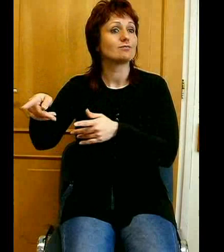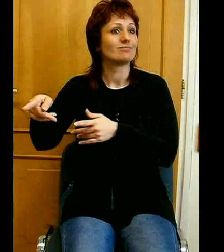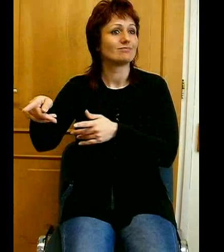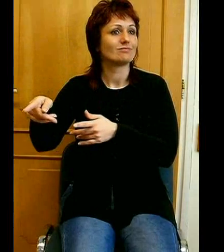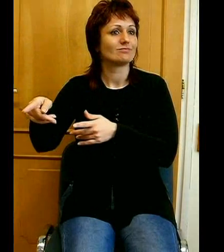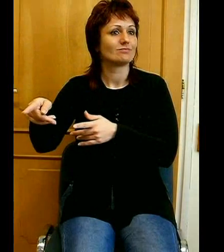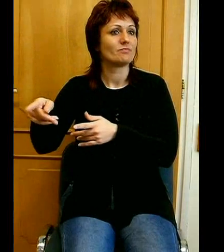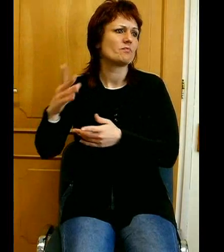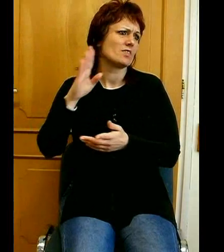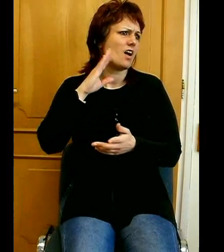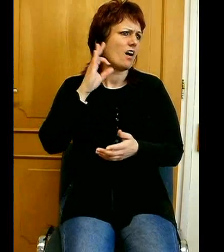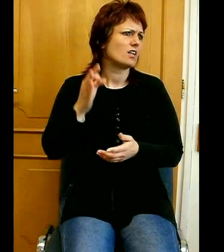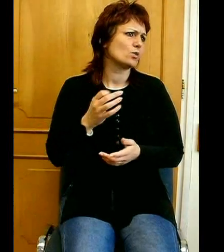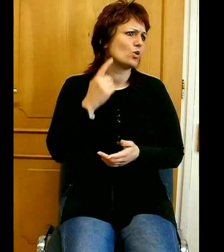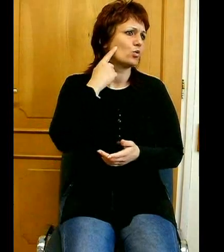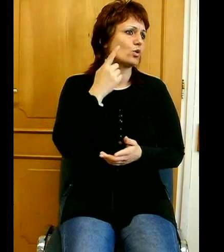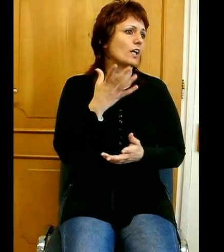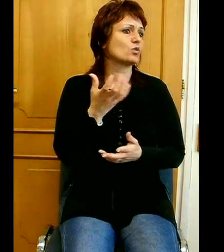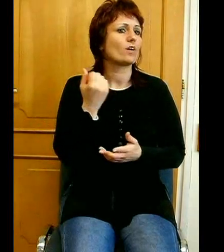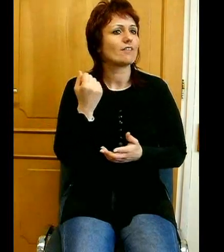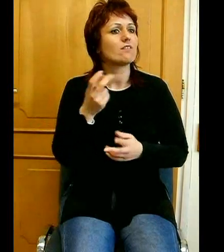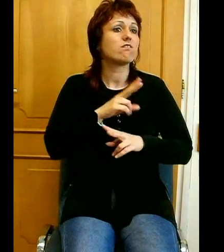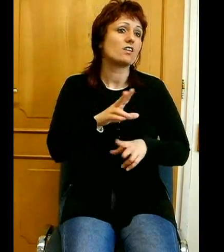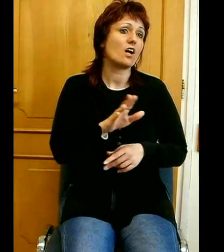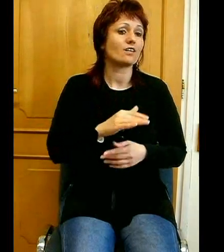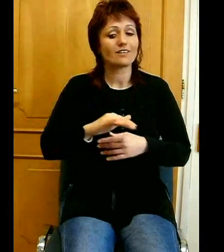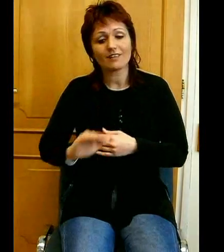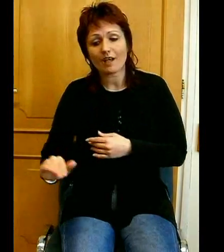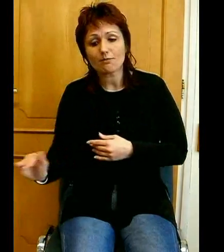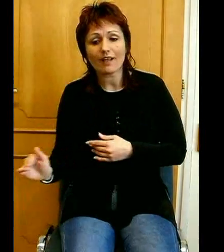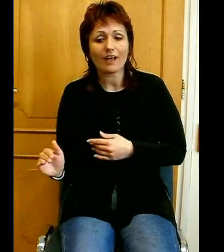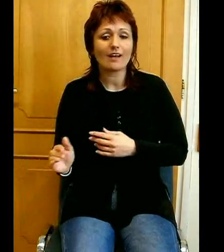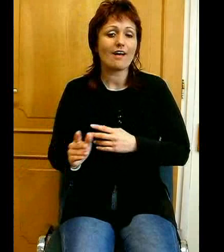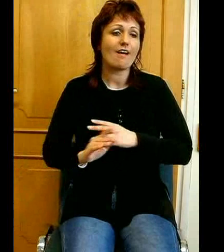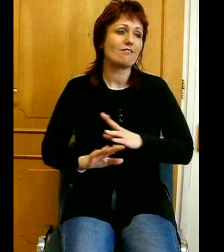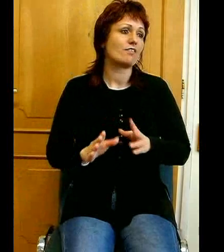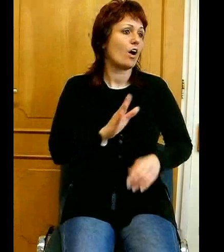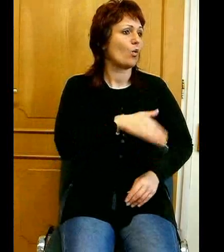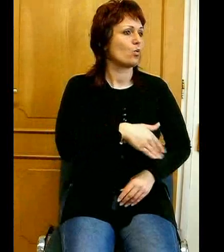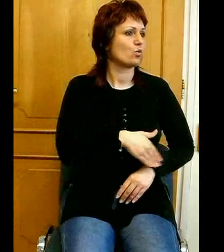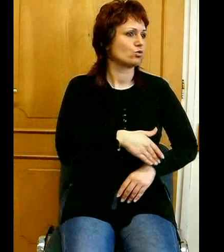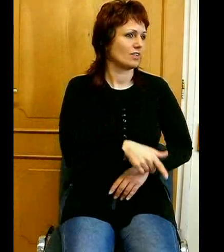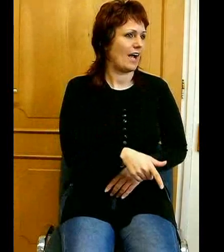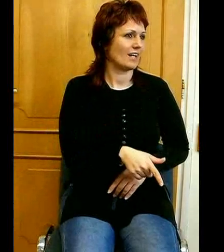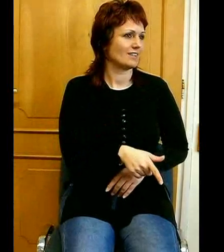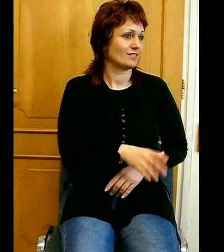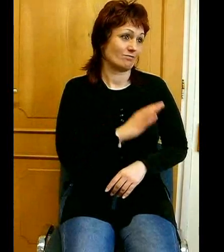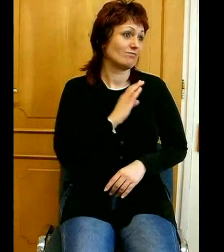lenni, hogy vannak gyermekek, és vannak kutyuskák. És ő az utóbiak közé tartozott. De bőségesen